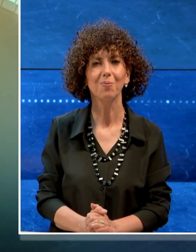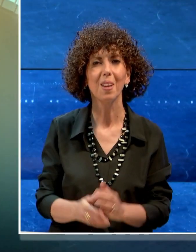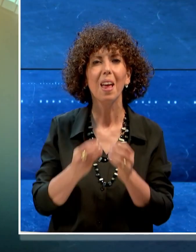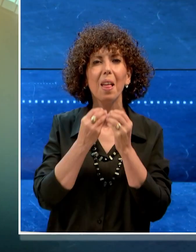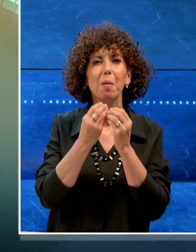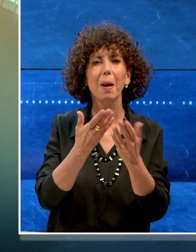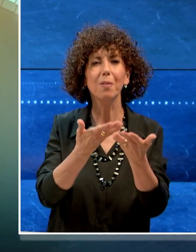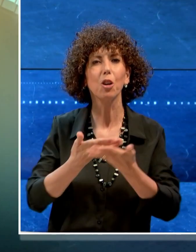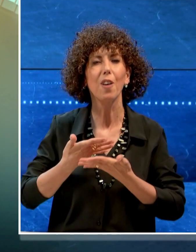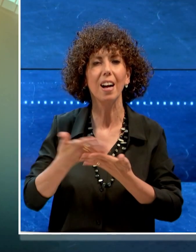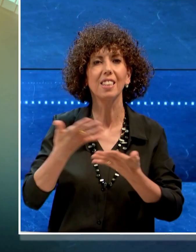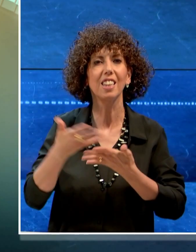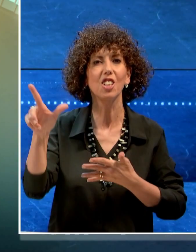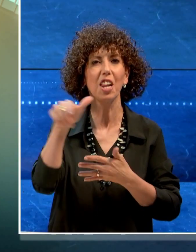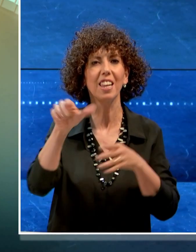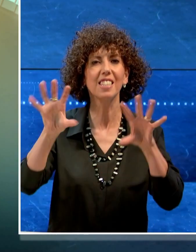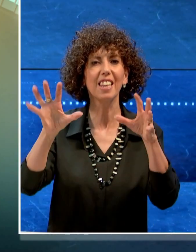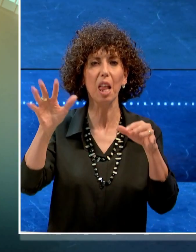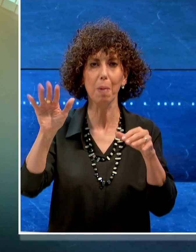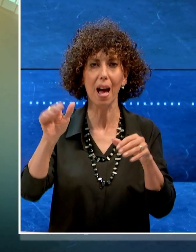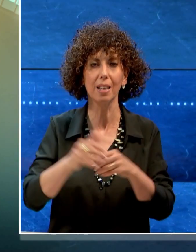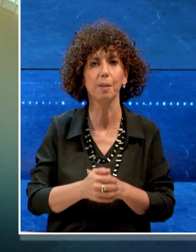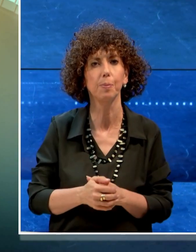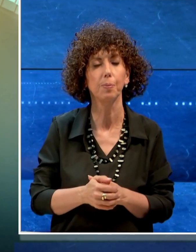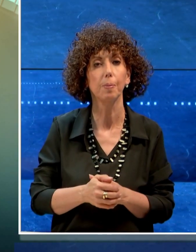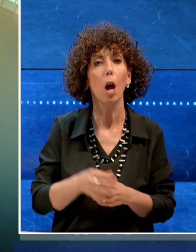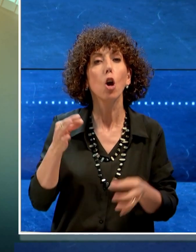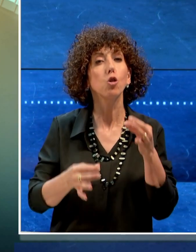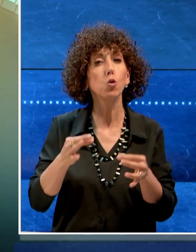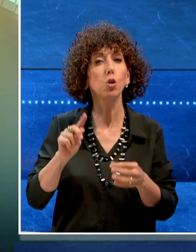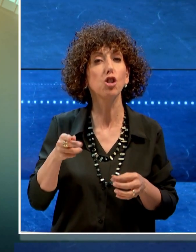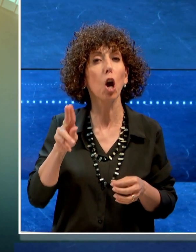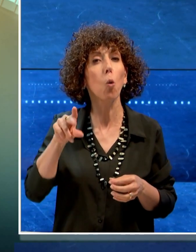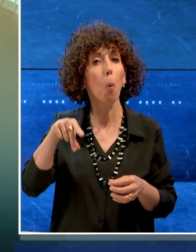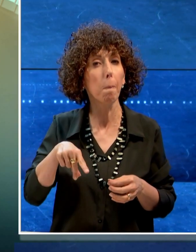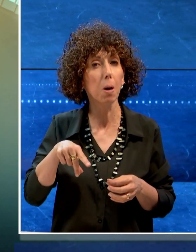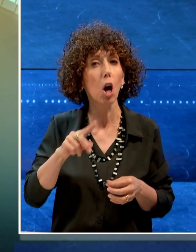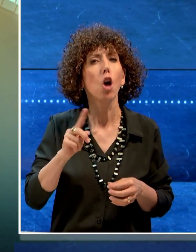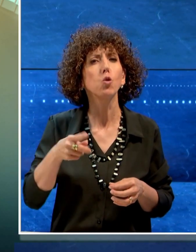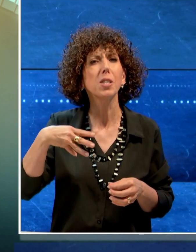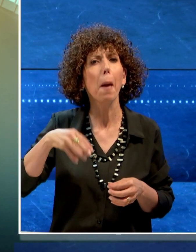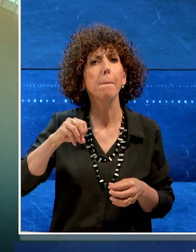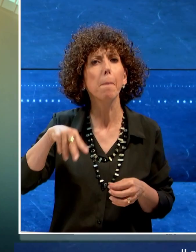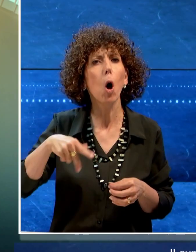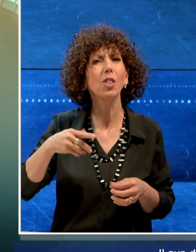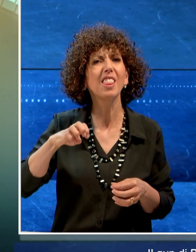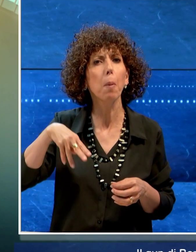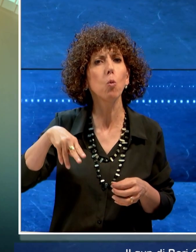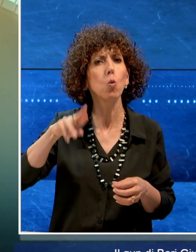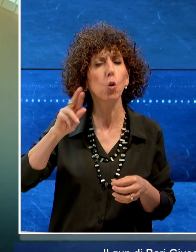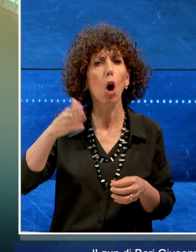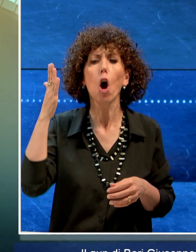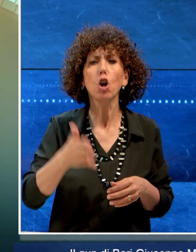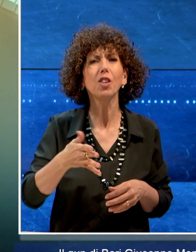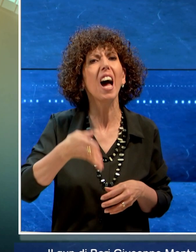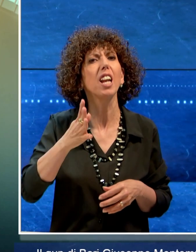Bentrovati con il TGDs di Telebari. Il GUP di Bari Giuseppe Montemurro ha condannato a 14